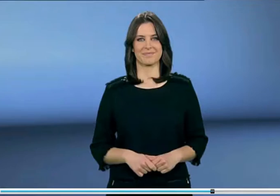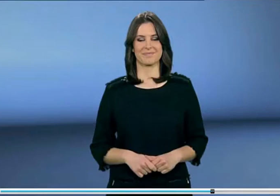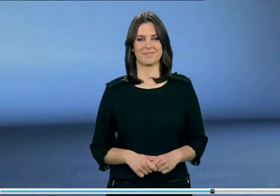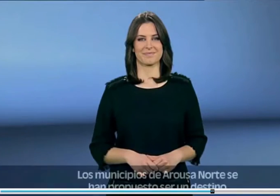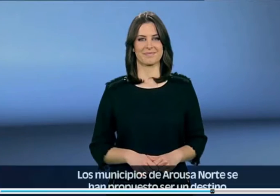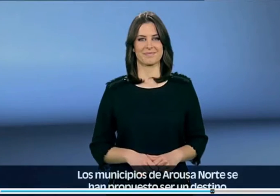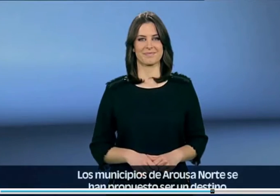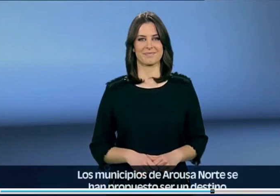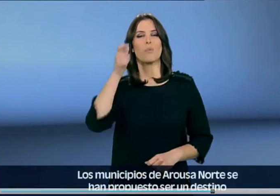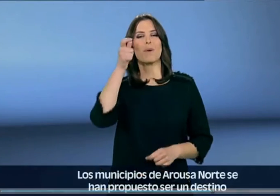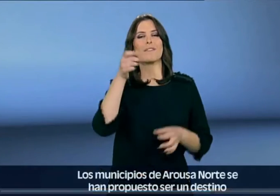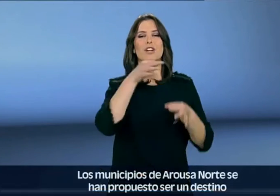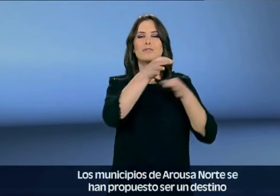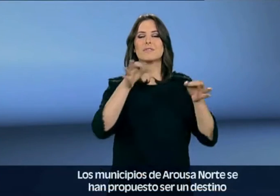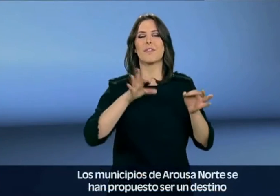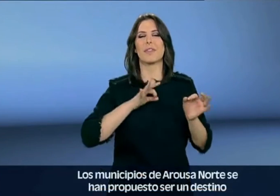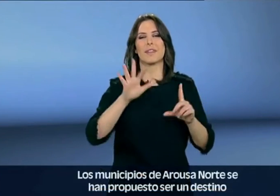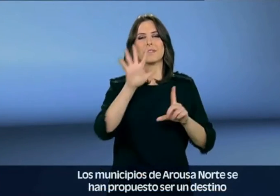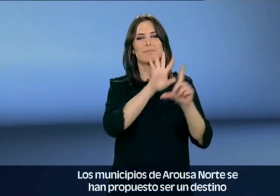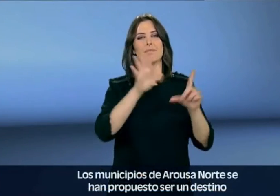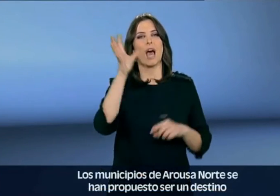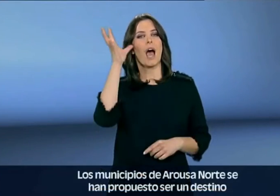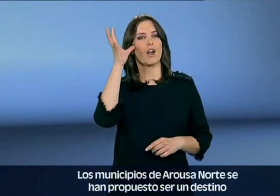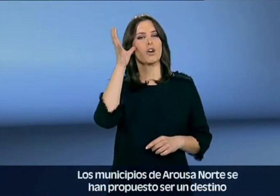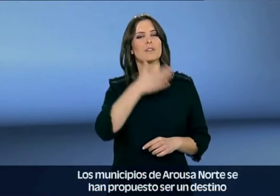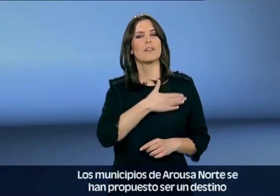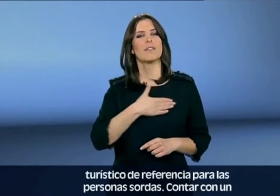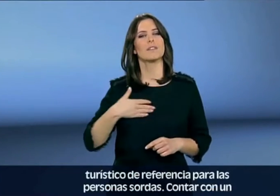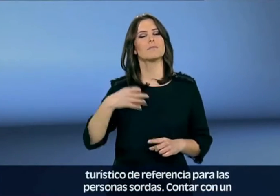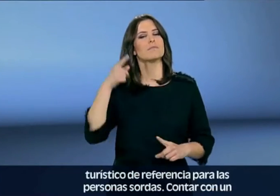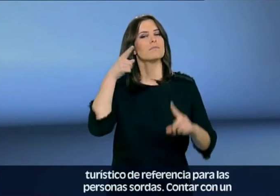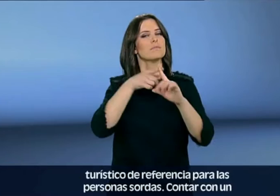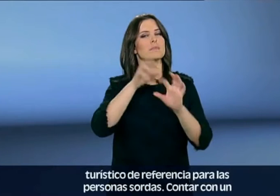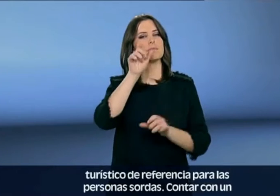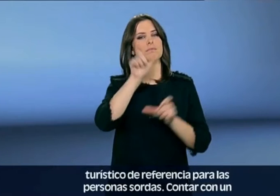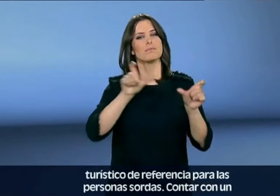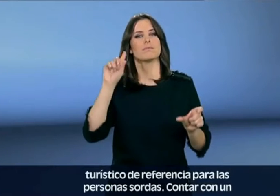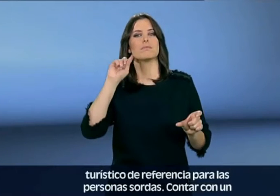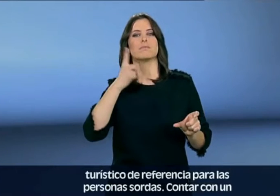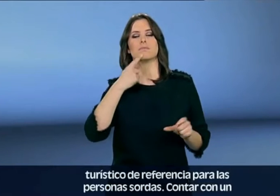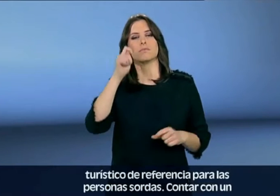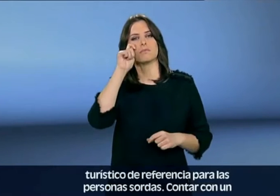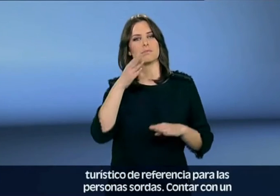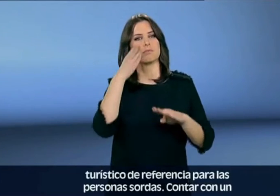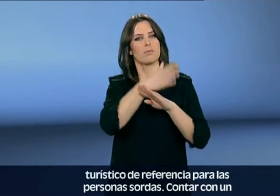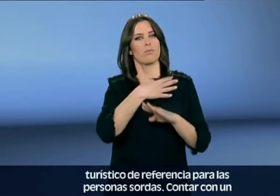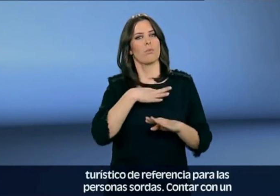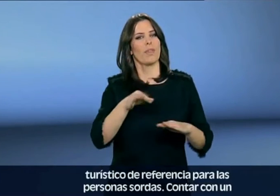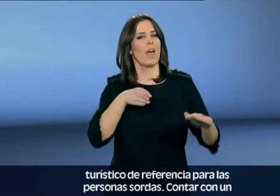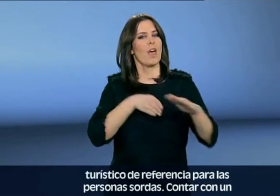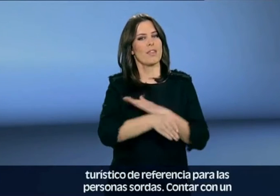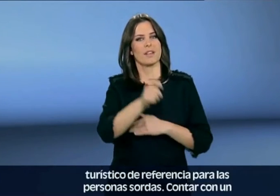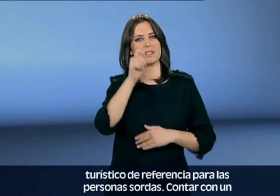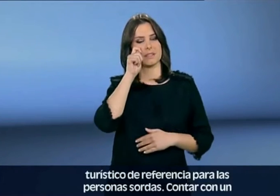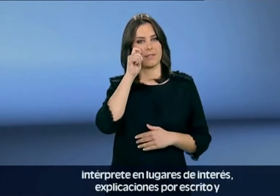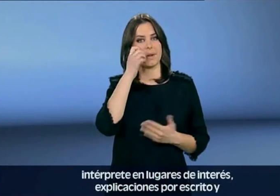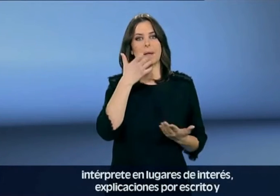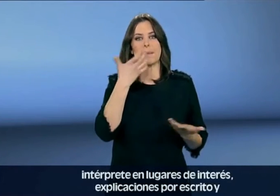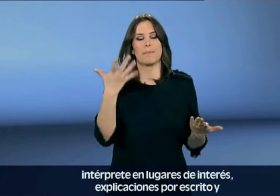Los municipios de Arousa Norte se han propuesto ser un destino turístico de referencia para las personas sordas. Contar con un intérprete en